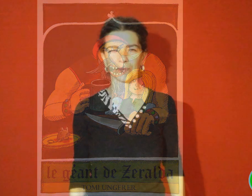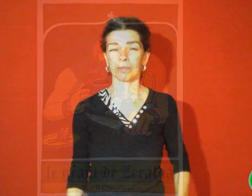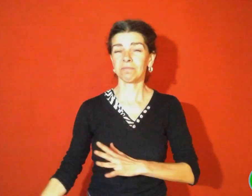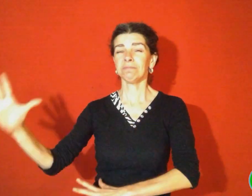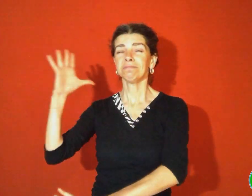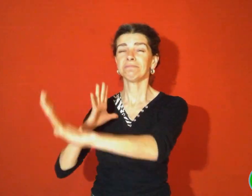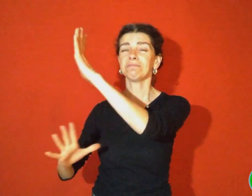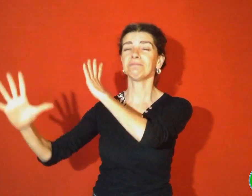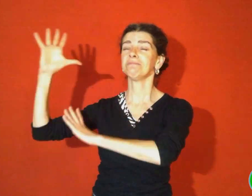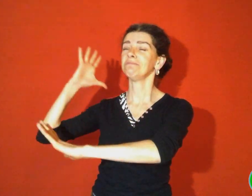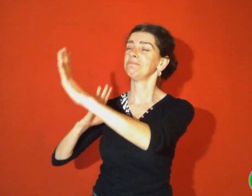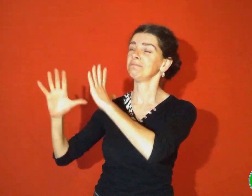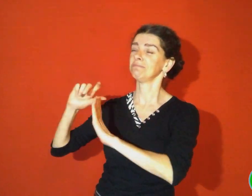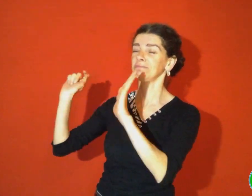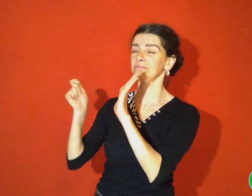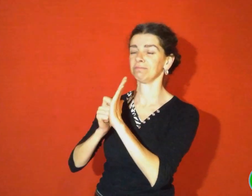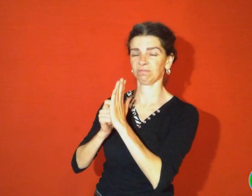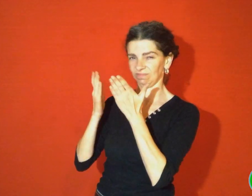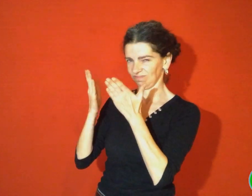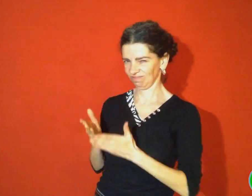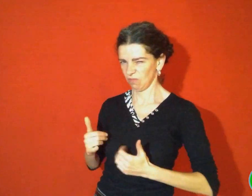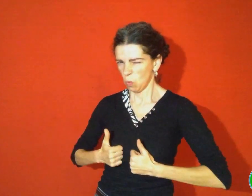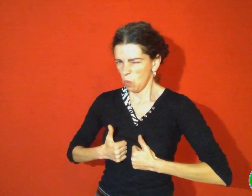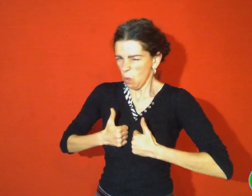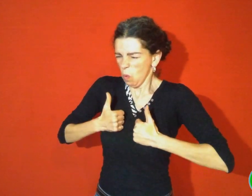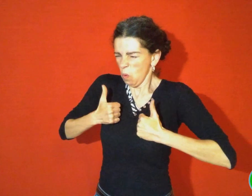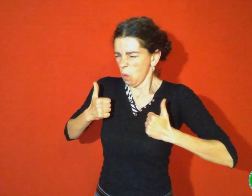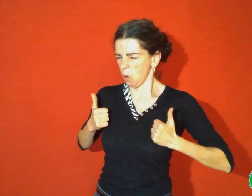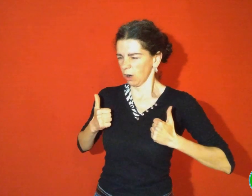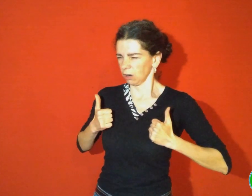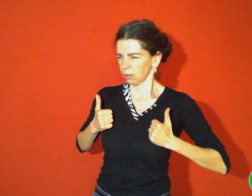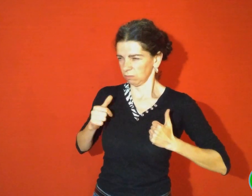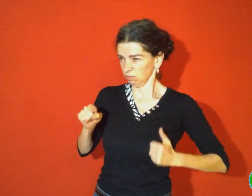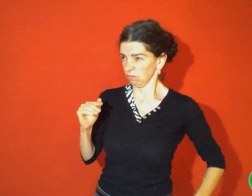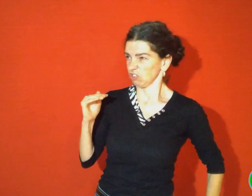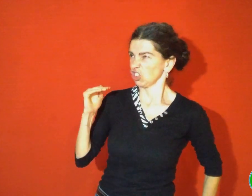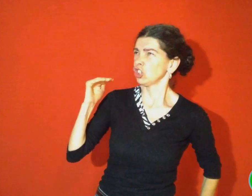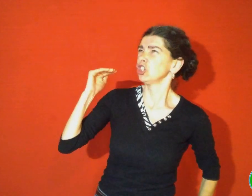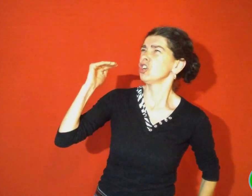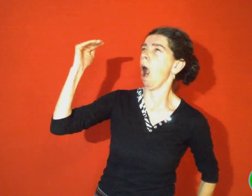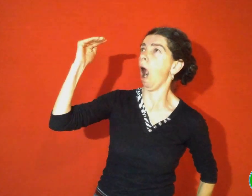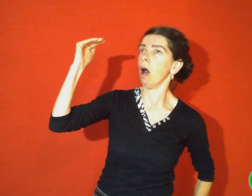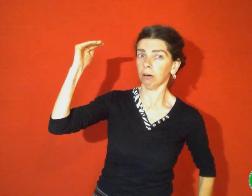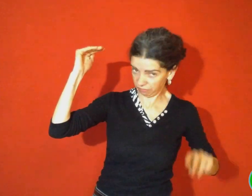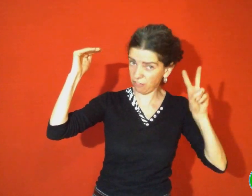Il était une fois un ogre, un vrai géant